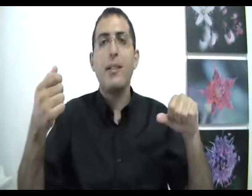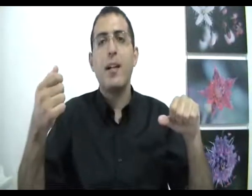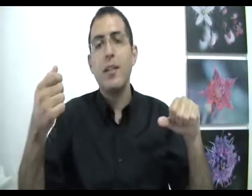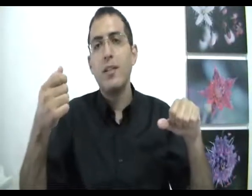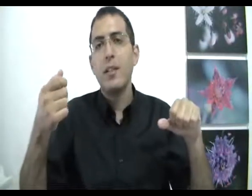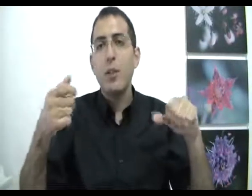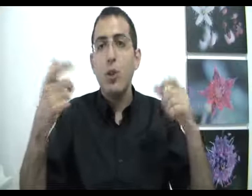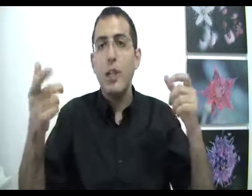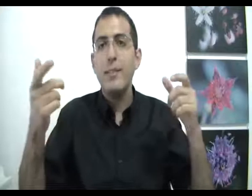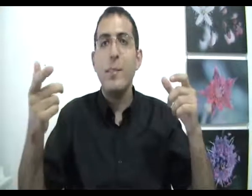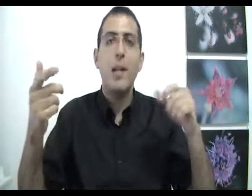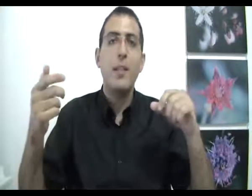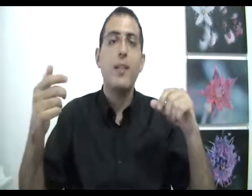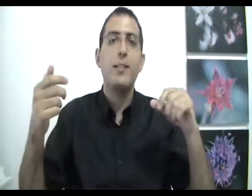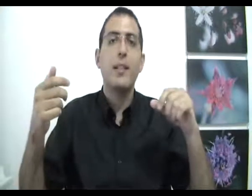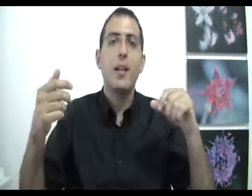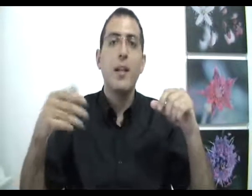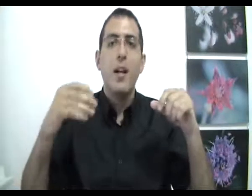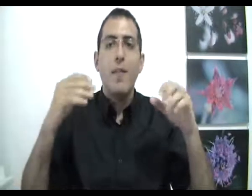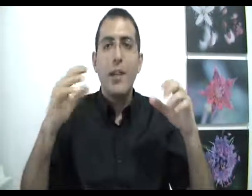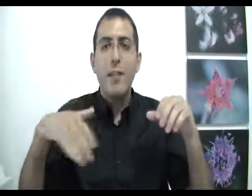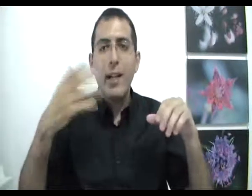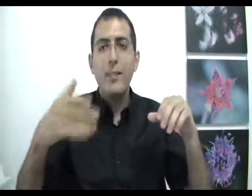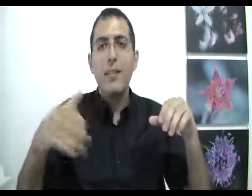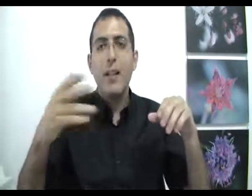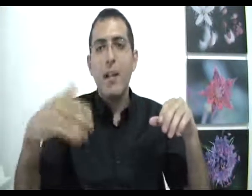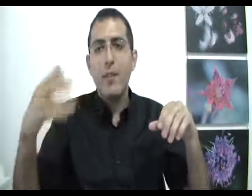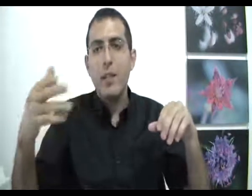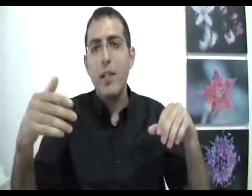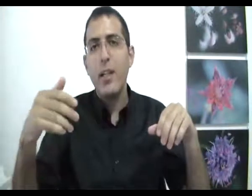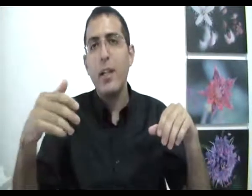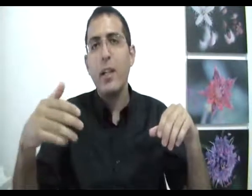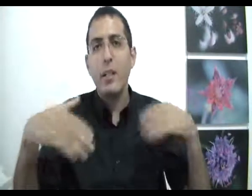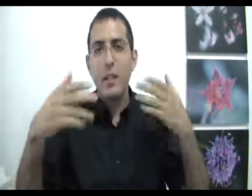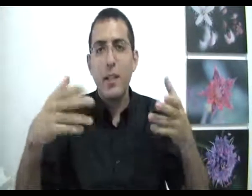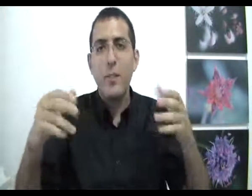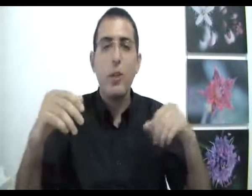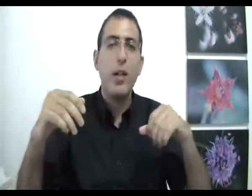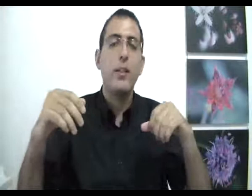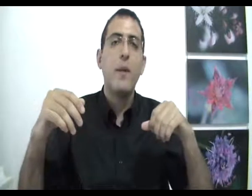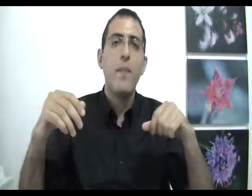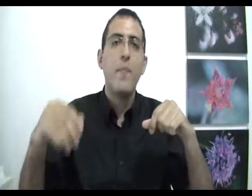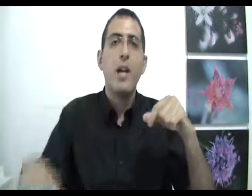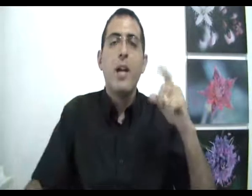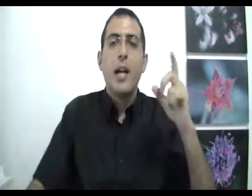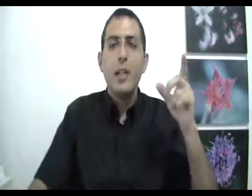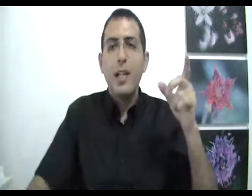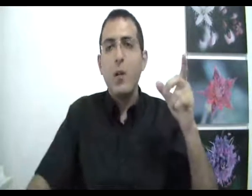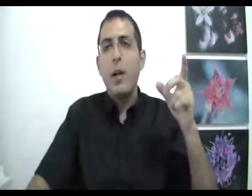קרה או שאין סיבה למה דבר הזה קרה ואני כבר אקצר את התהליך ואני אתקדם עוד יותר קדימה כאשר אנחנו אומרים